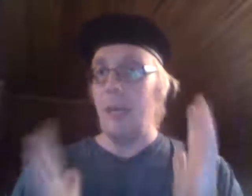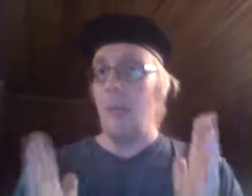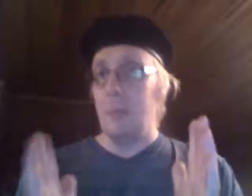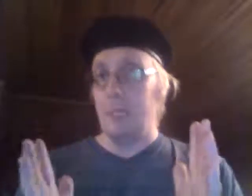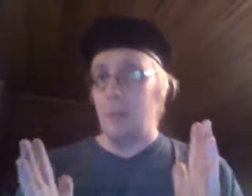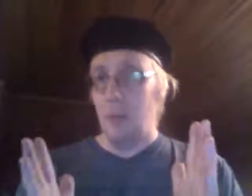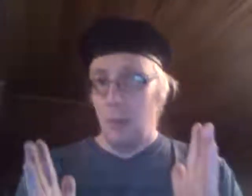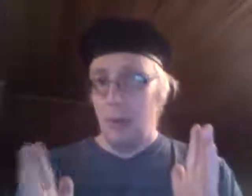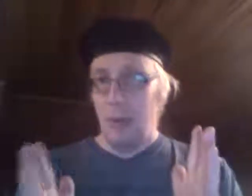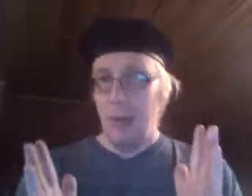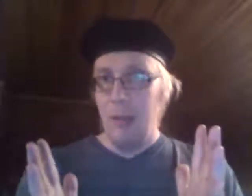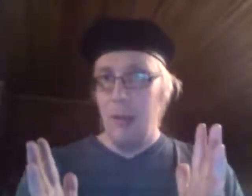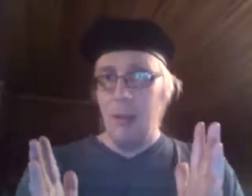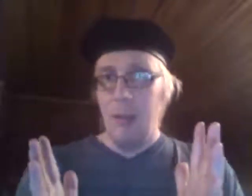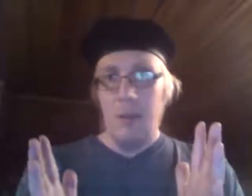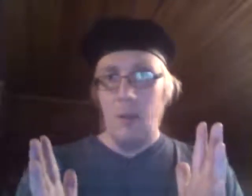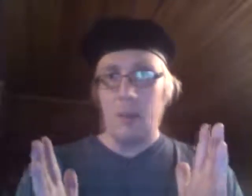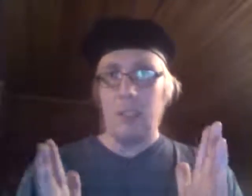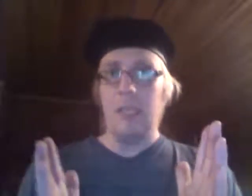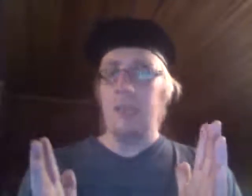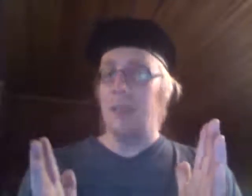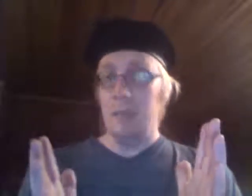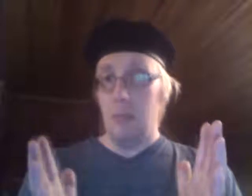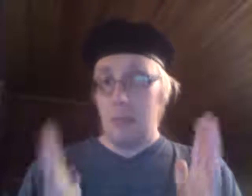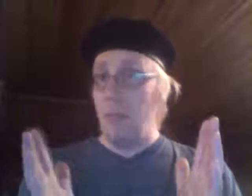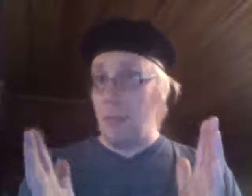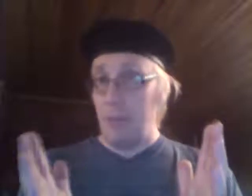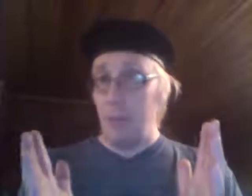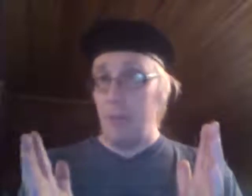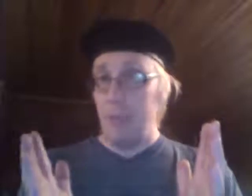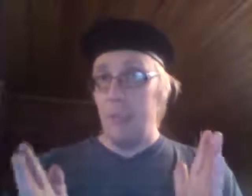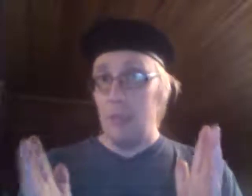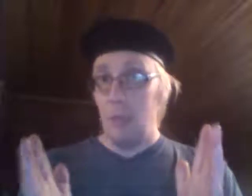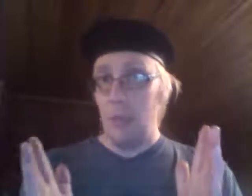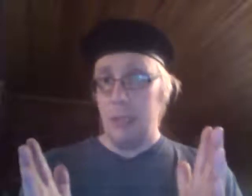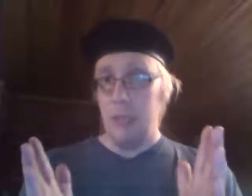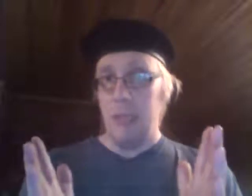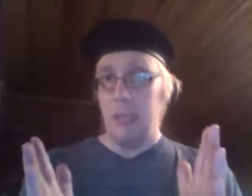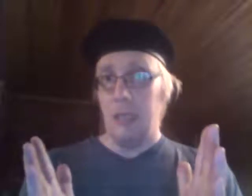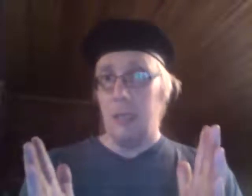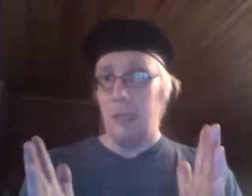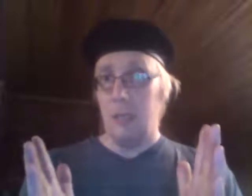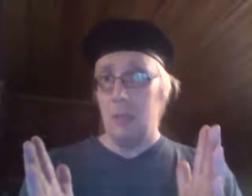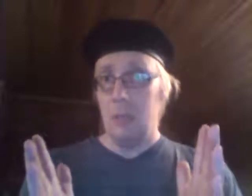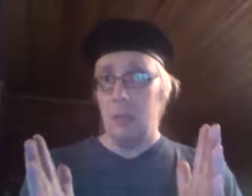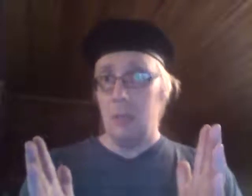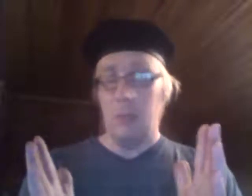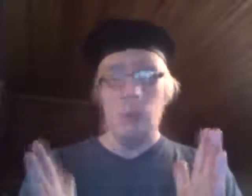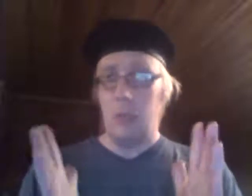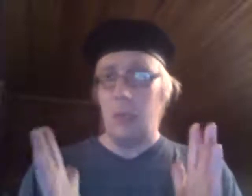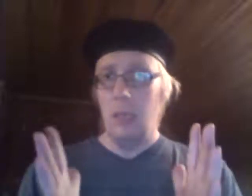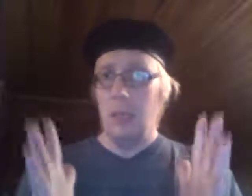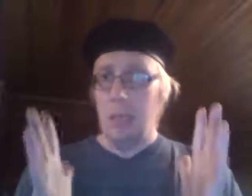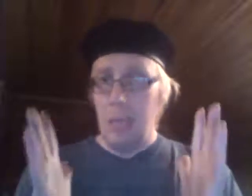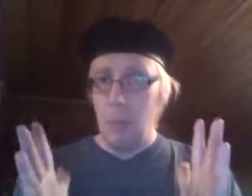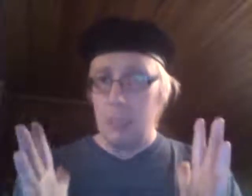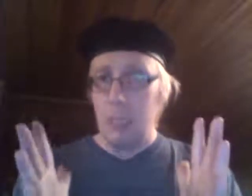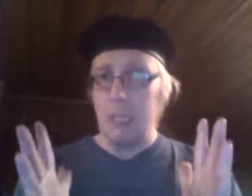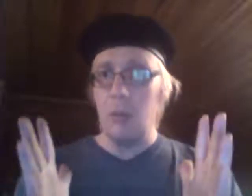kauppasaartoo koko maan? Onko silleen, että kyllä siellä onkin varmaan ihmisiä, jotka huolissaa Amazonista ja muista, mutta pitää muistaa. Iso